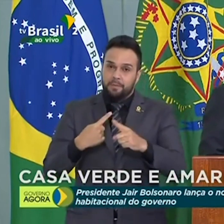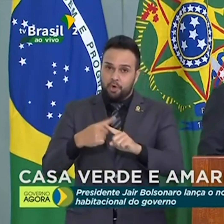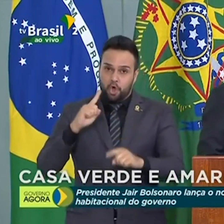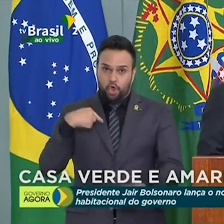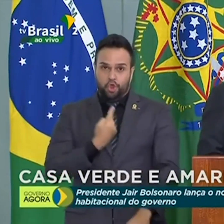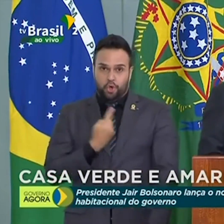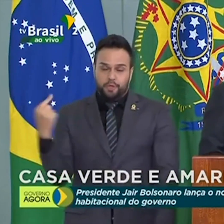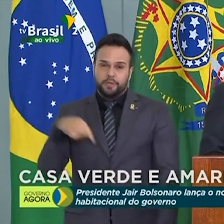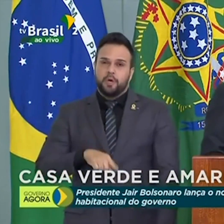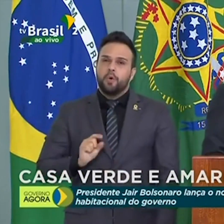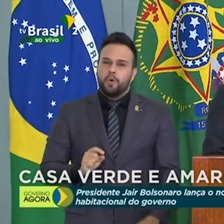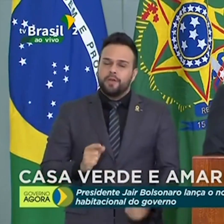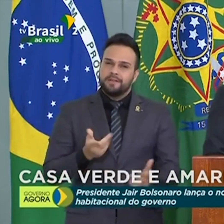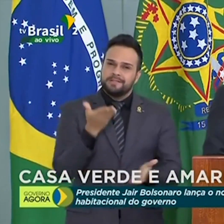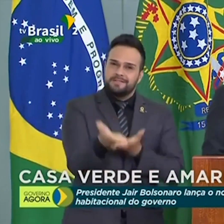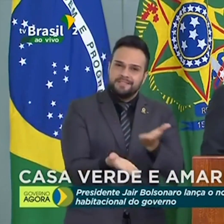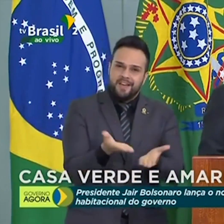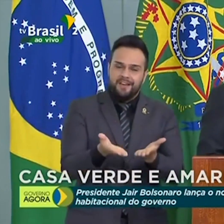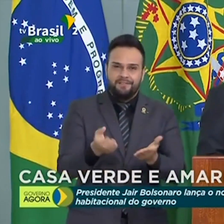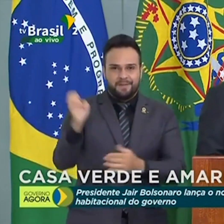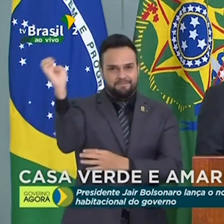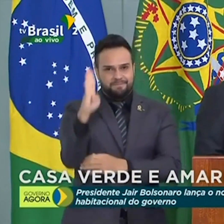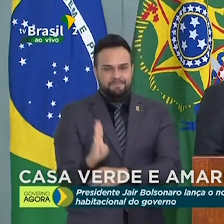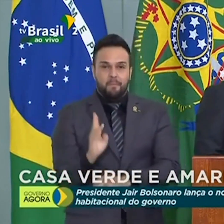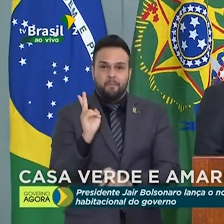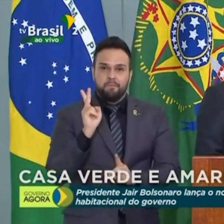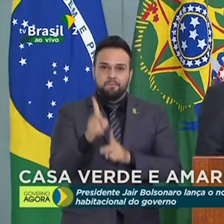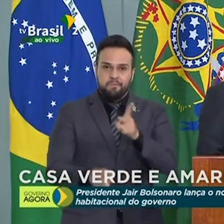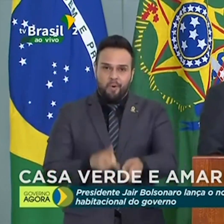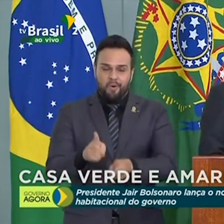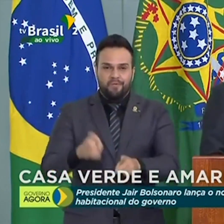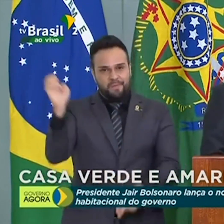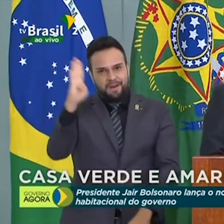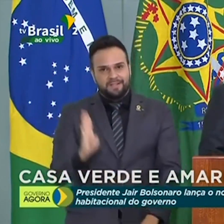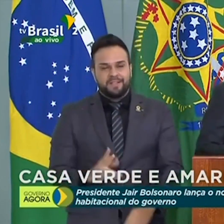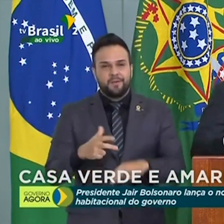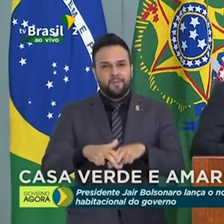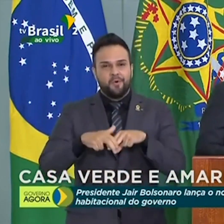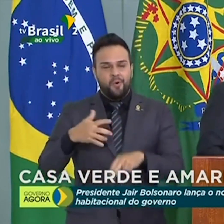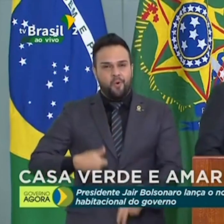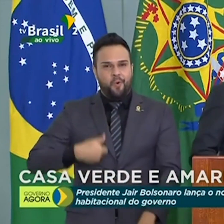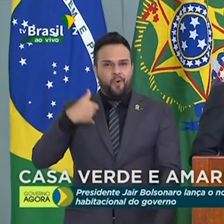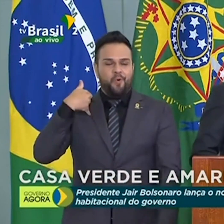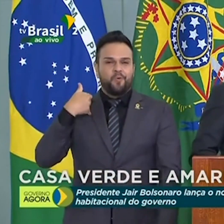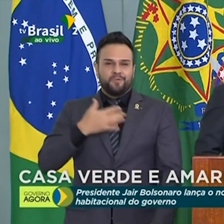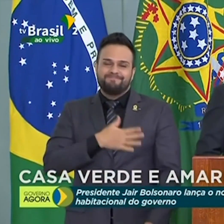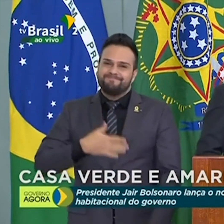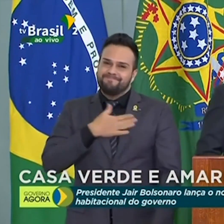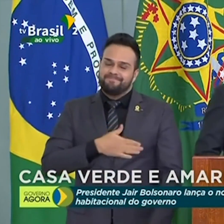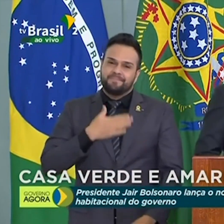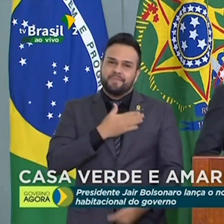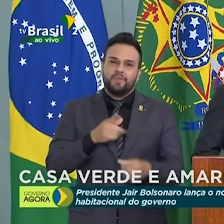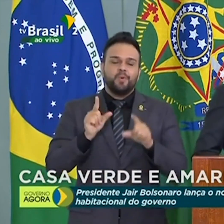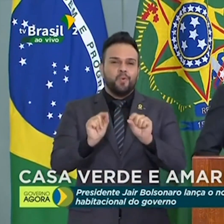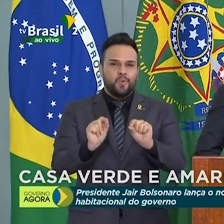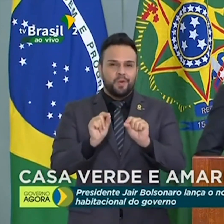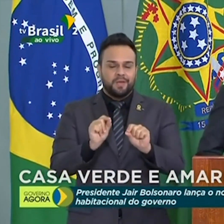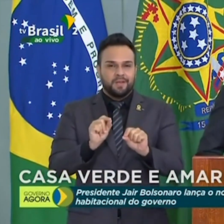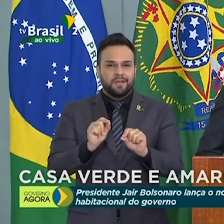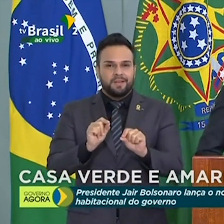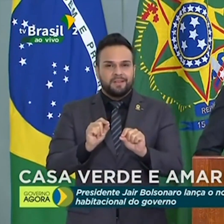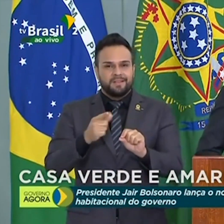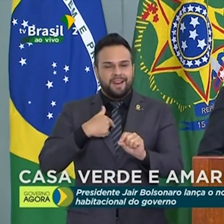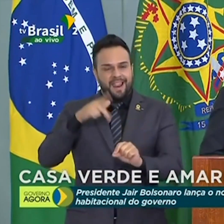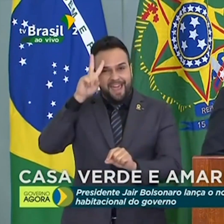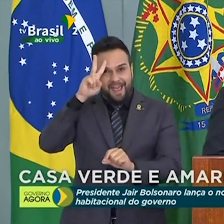pátria, servir ao povo brasileiro. Isso é motivo de orgulho e satisfação a todos nós, incorporando aqui a alma de